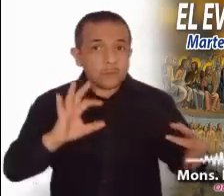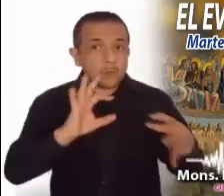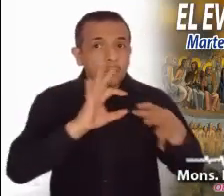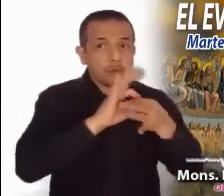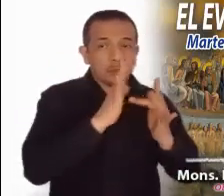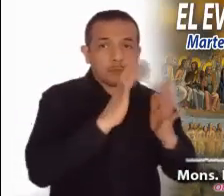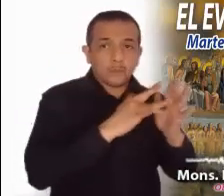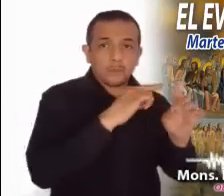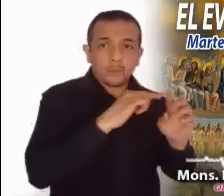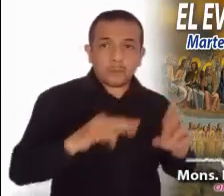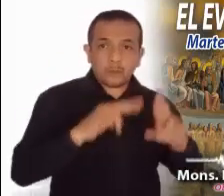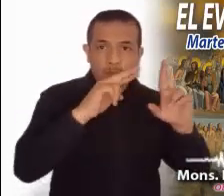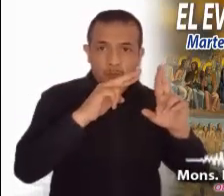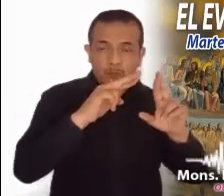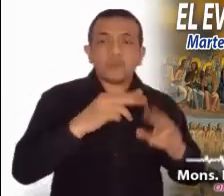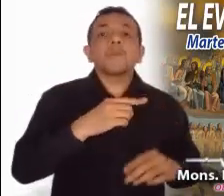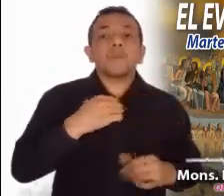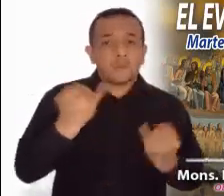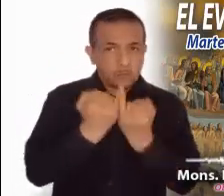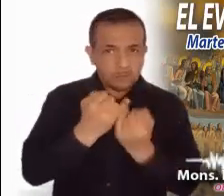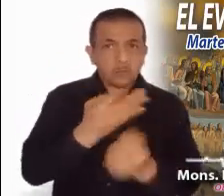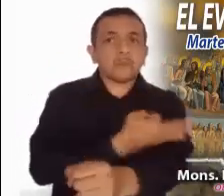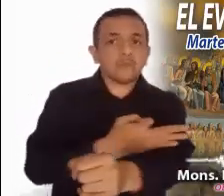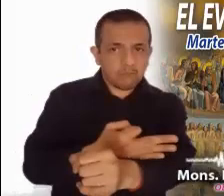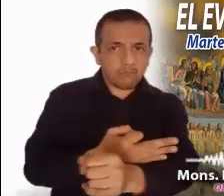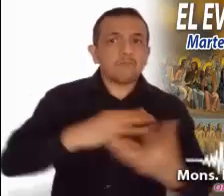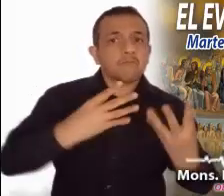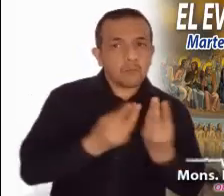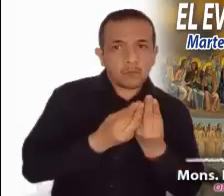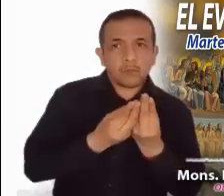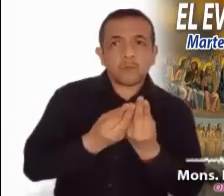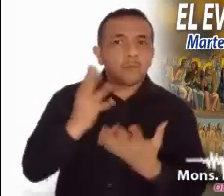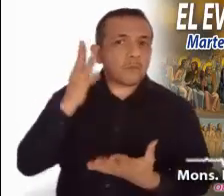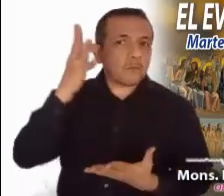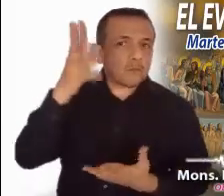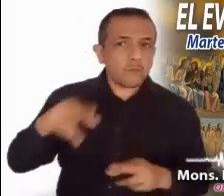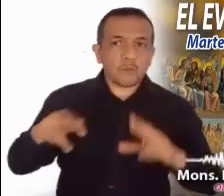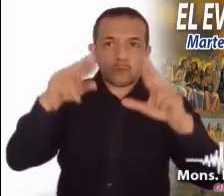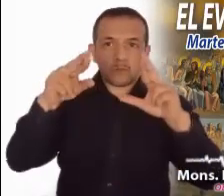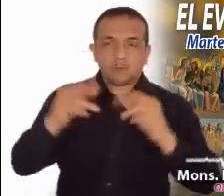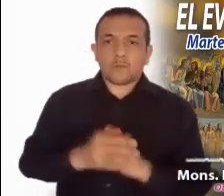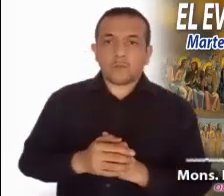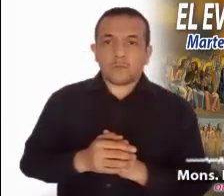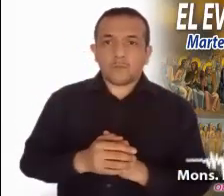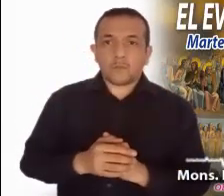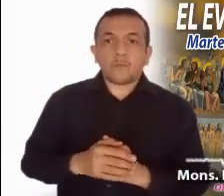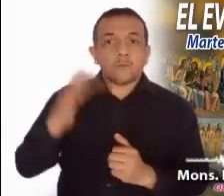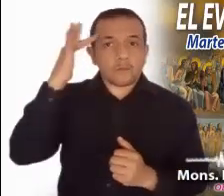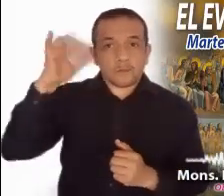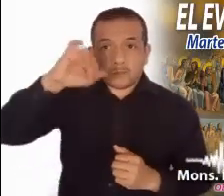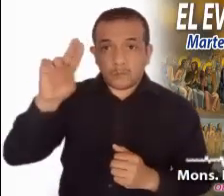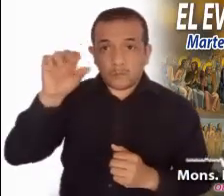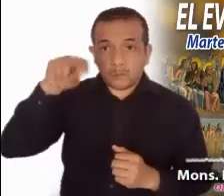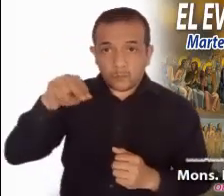él mismo y sus seres queridos de la misma resurrección de Cristo. San Juan nos confirma en esta